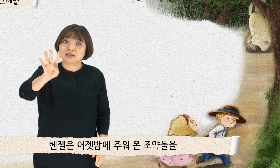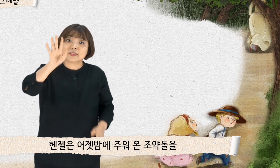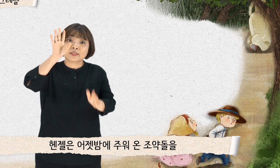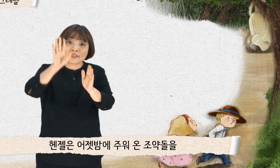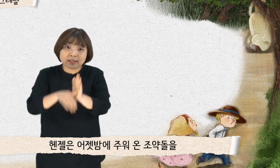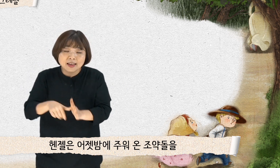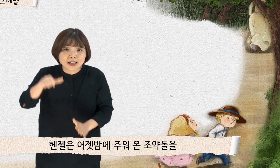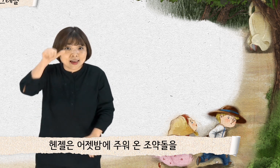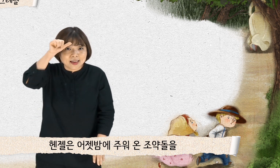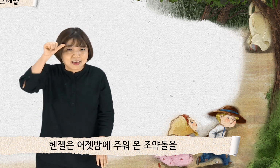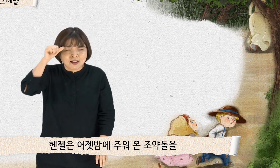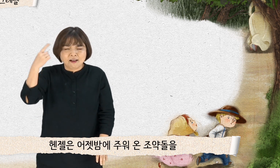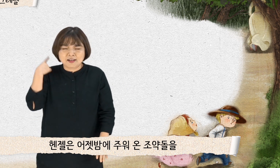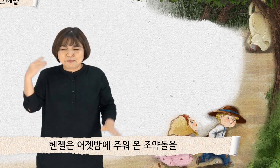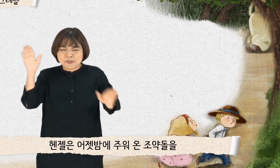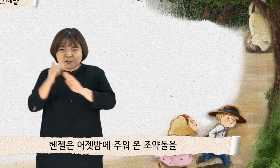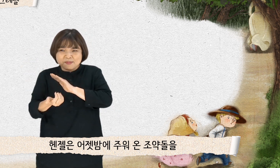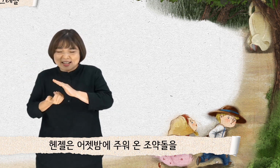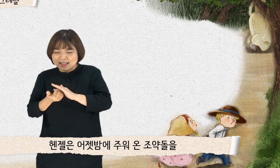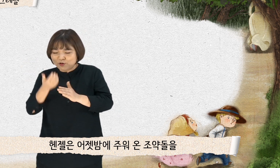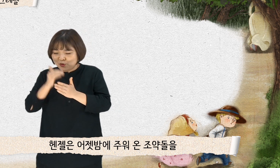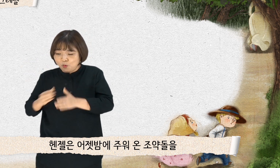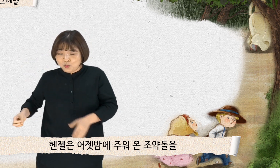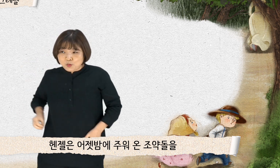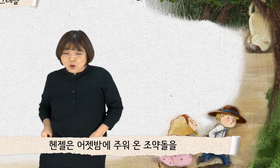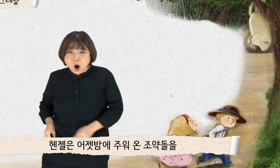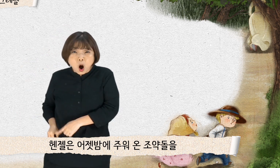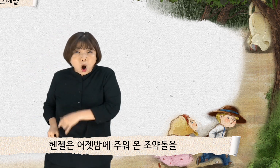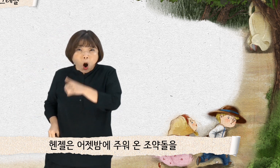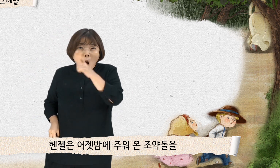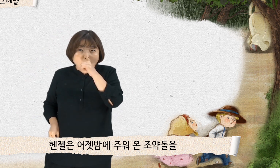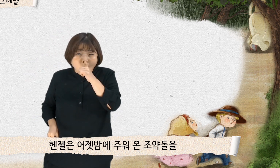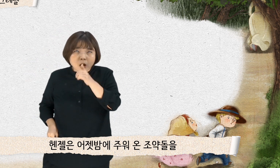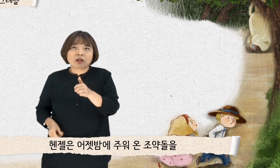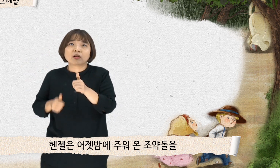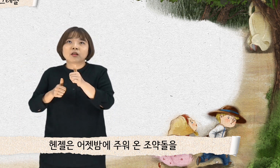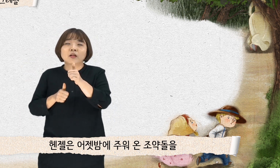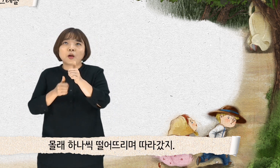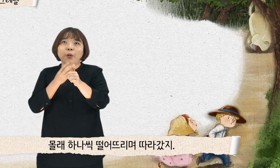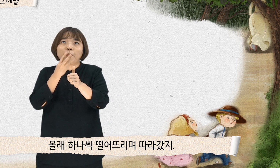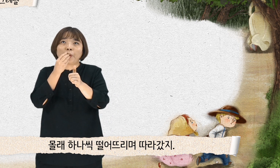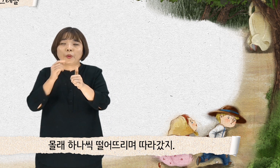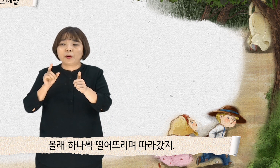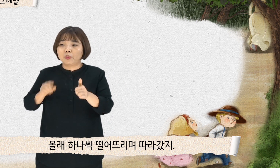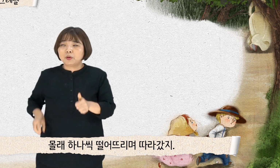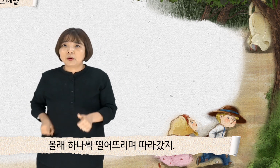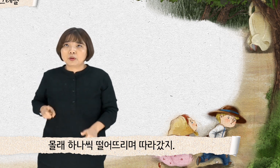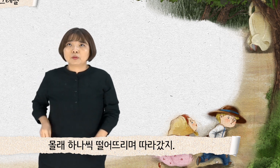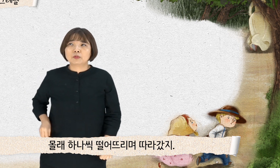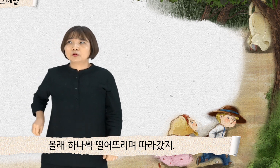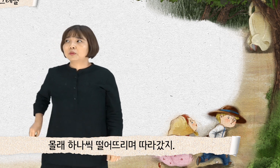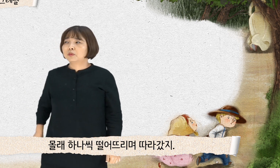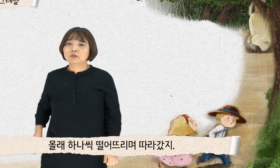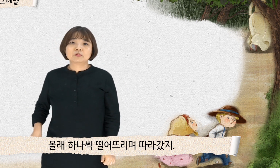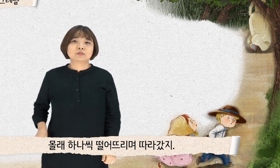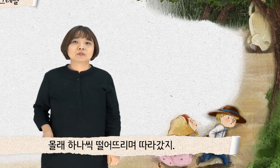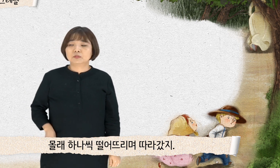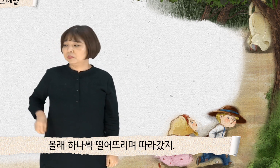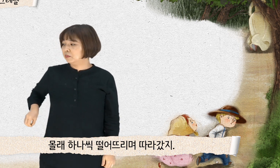핸젤은 어젯밤에 주어온 조약돌을 몰래 하나씩 떨어뜨리며 따라갔지.